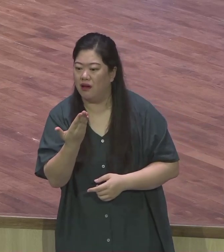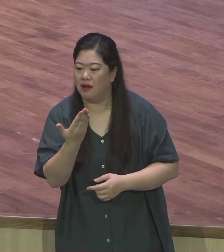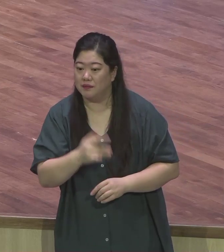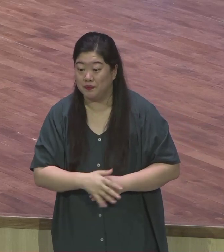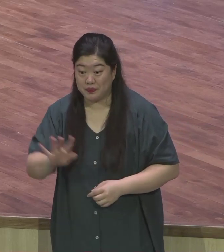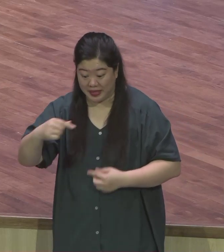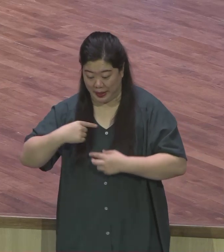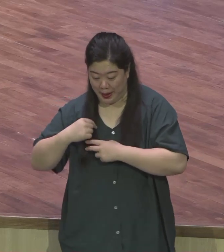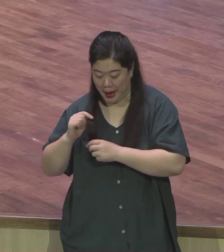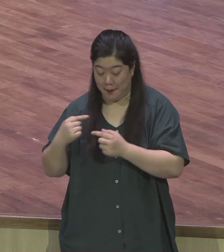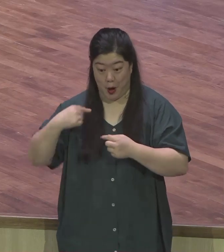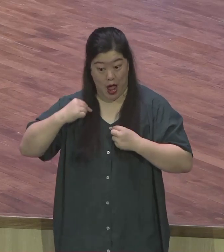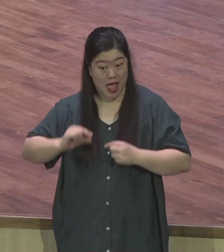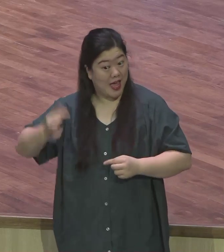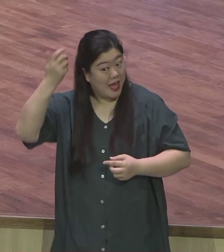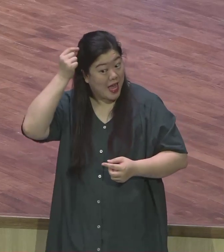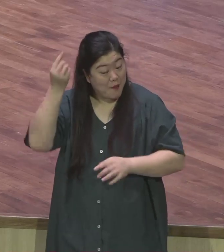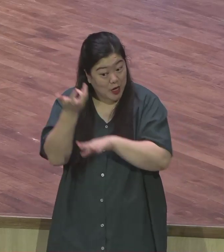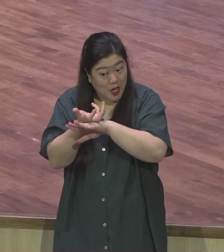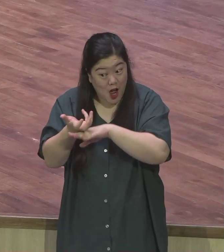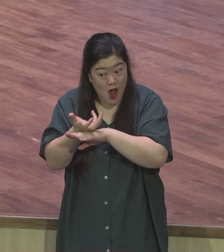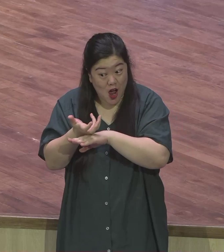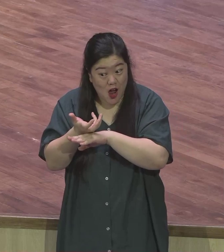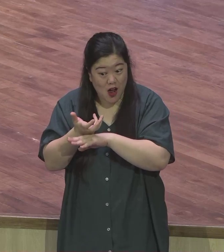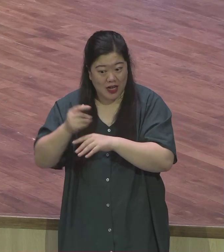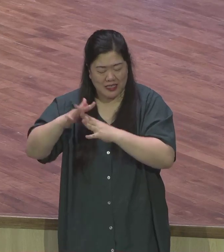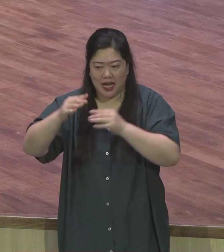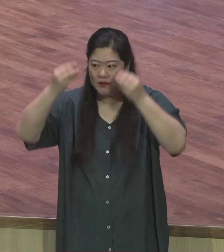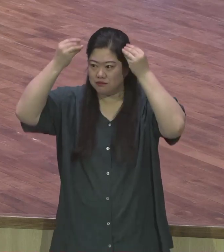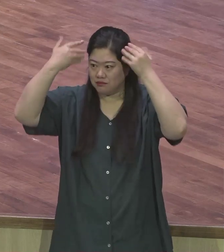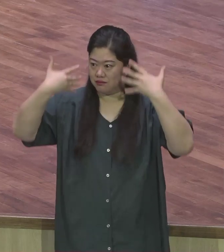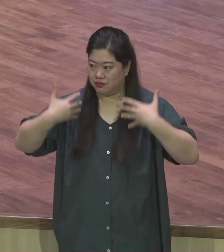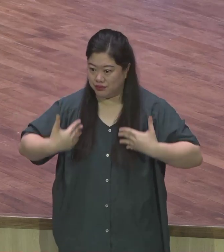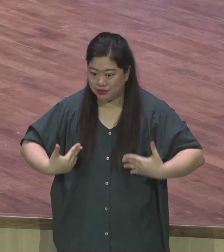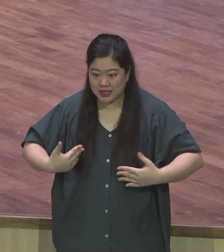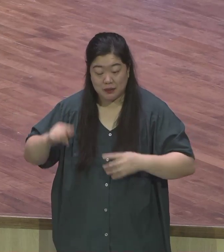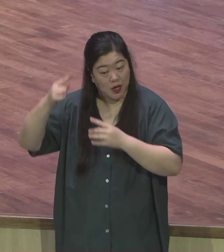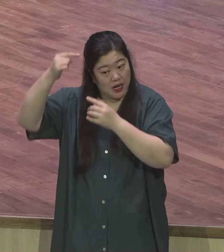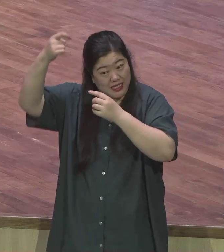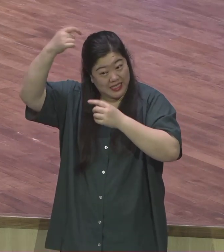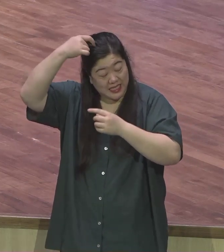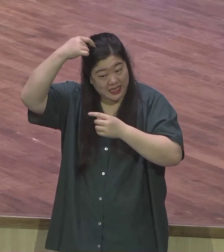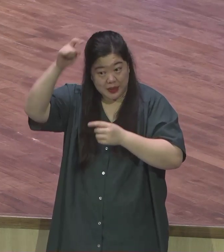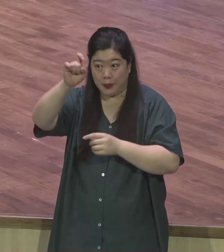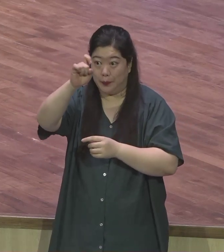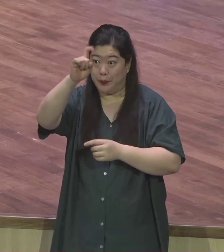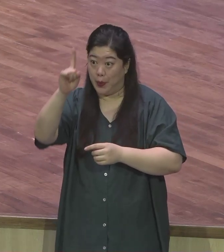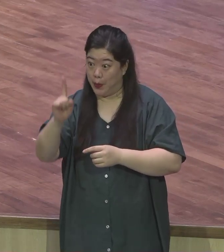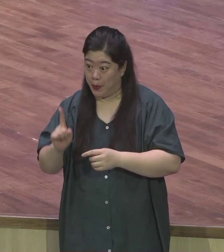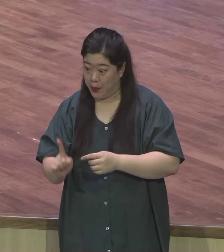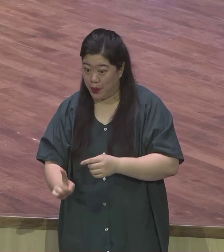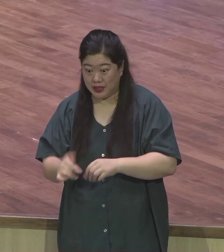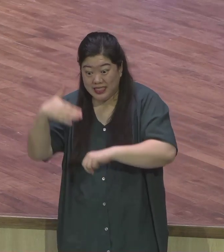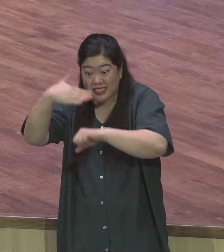있습니다 할머니 하나님께서 우리의 한숨과 눈물을 모르시지 않는다라는 것입니다